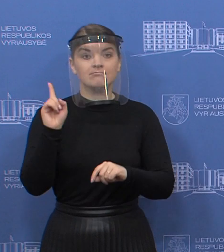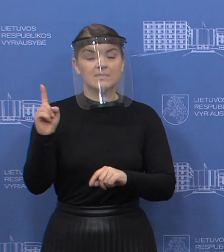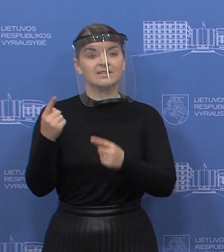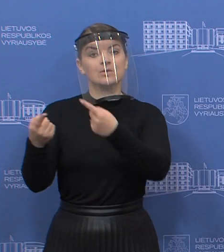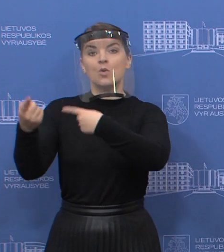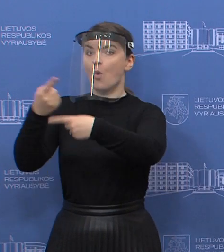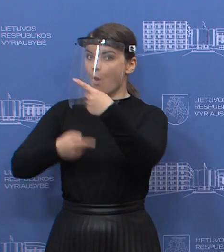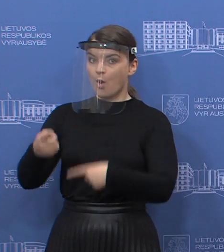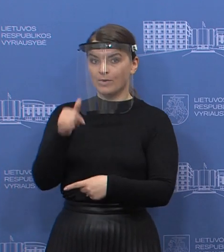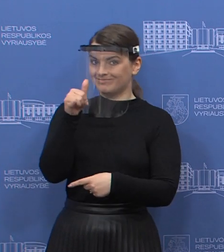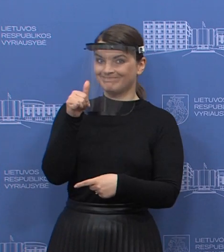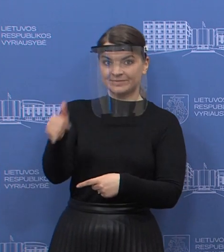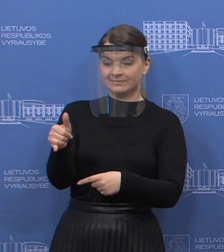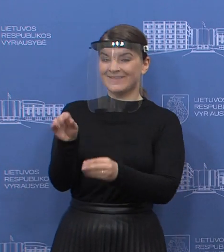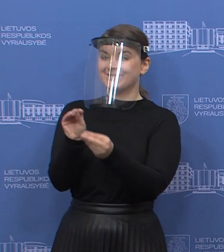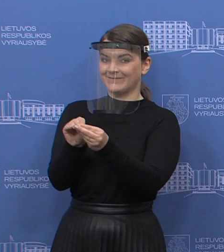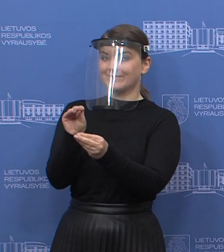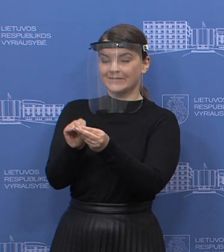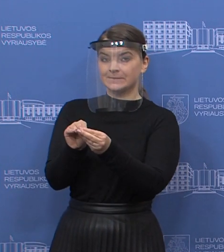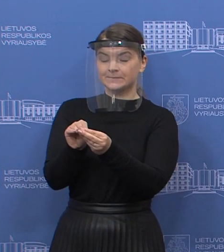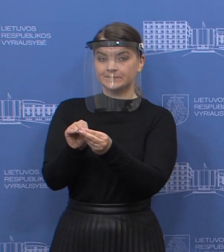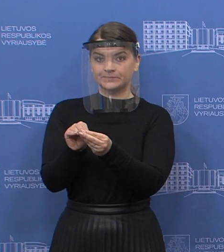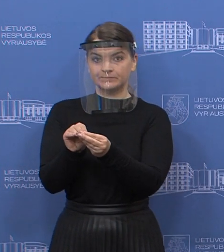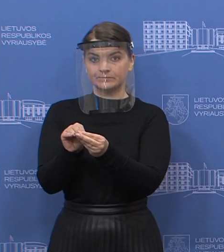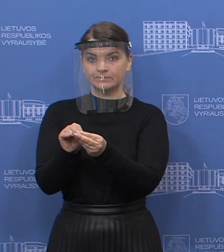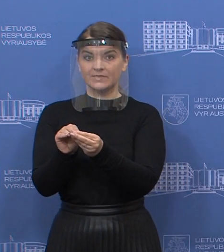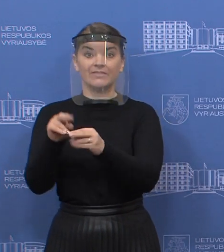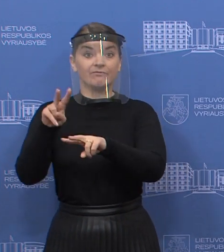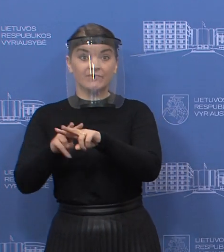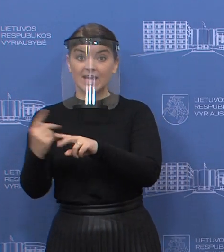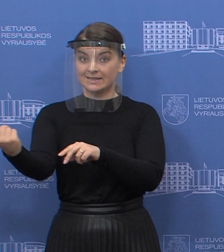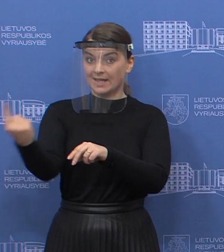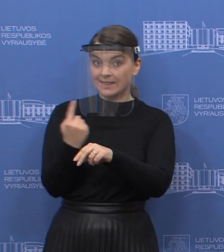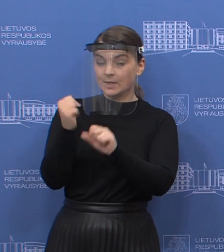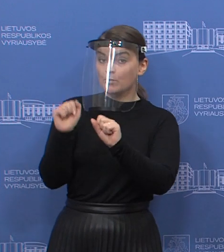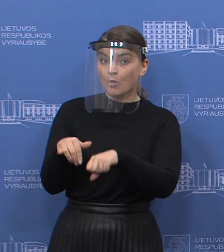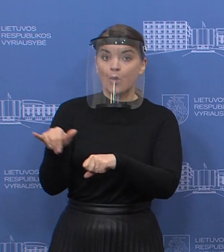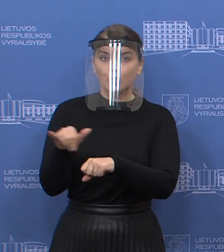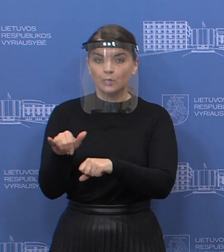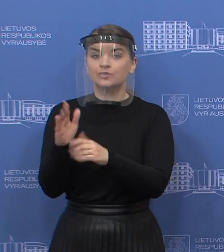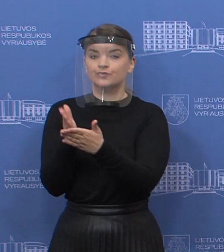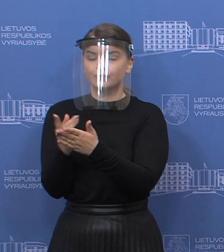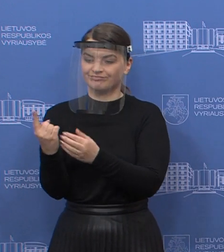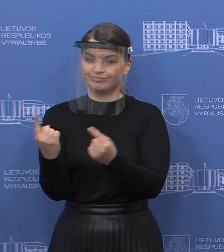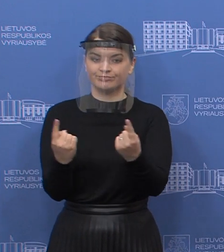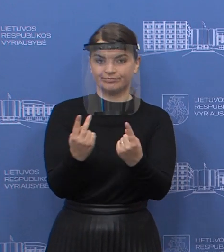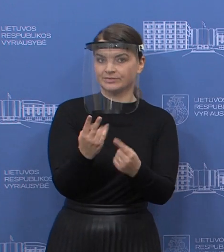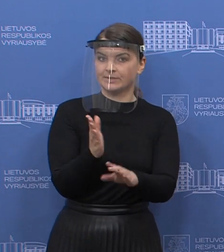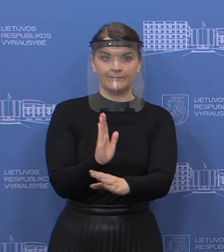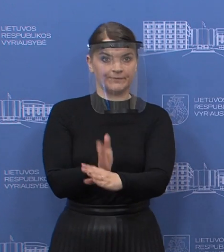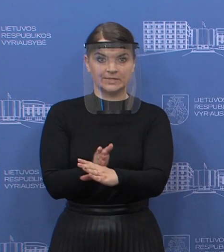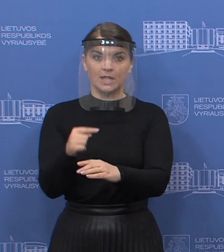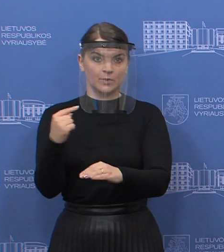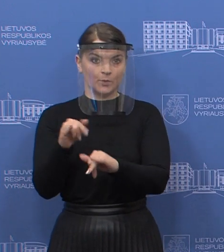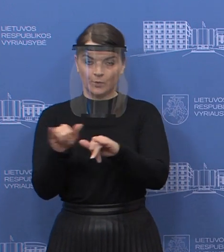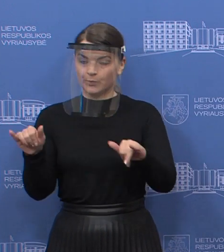sąlygos nieko nesikeičia, išlieka tiek pat praėjimo punktų ir kelionės punktų, kokie buvo iki šiol. Ir tie